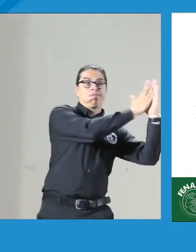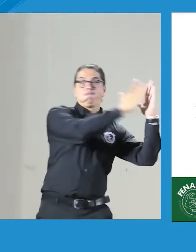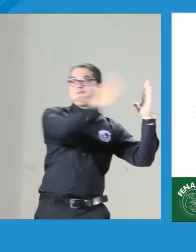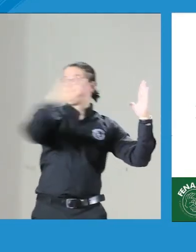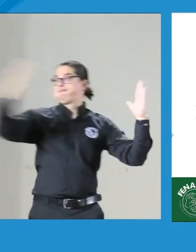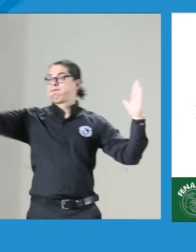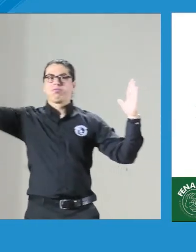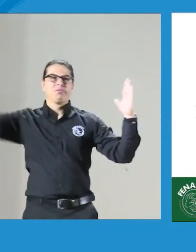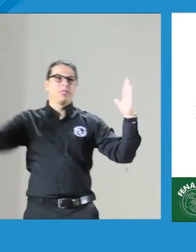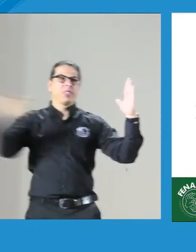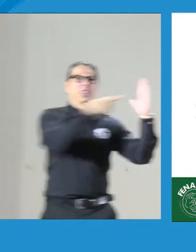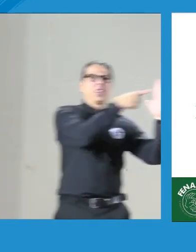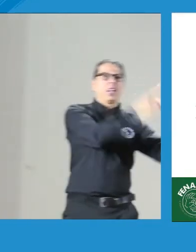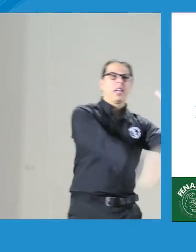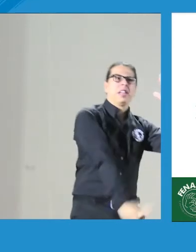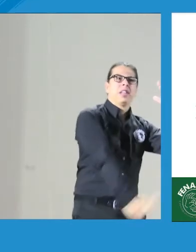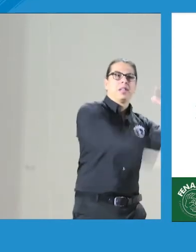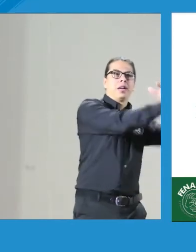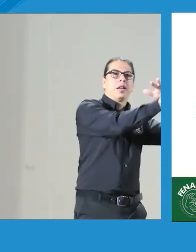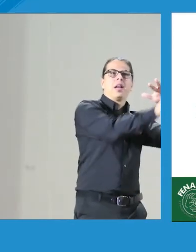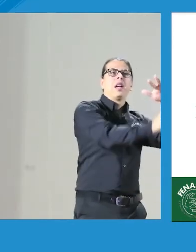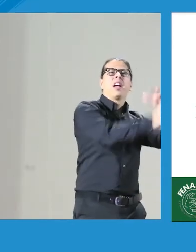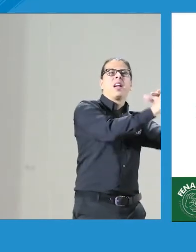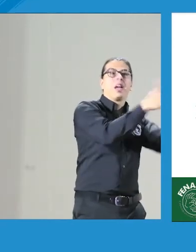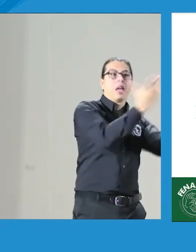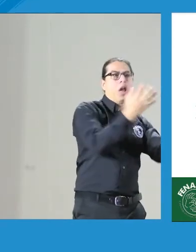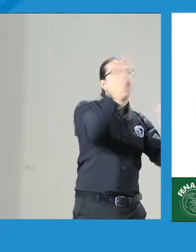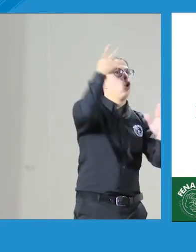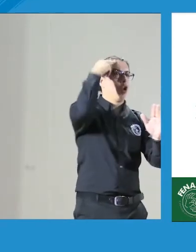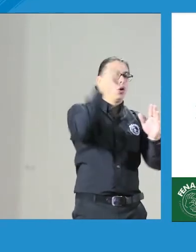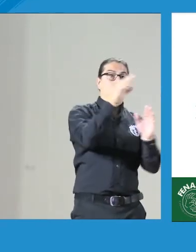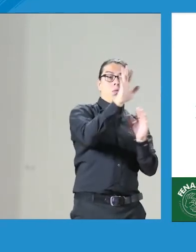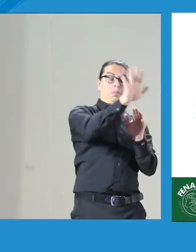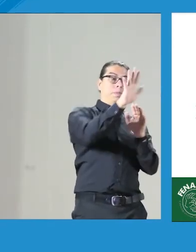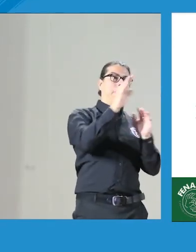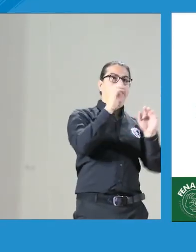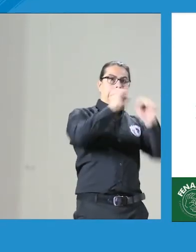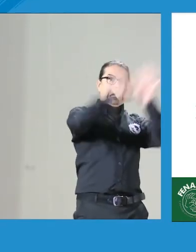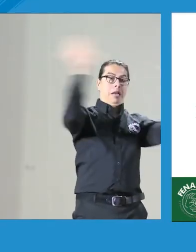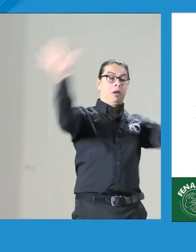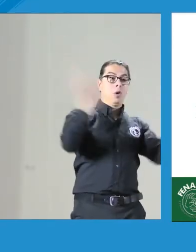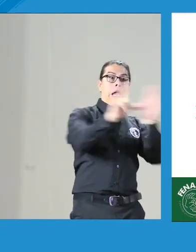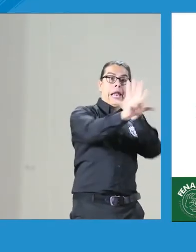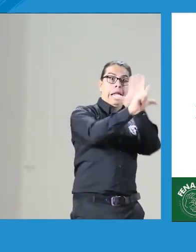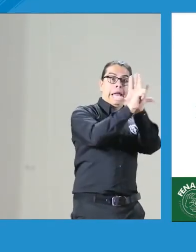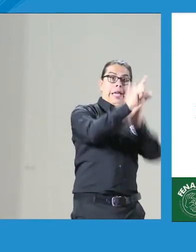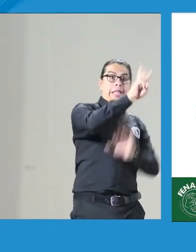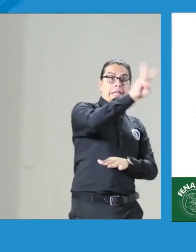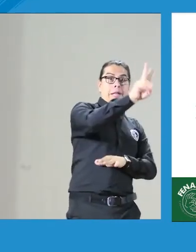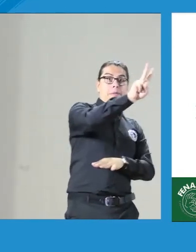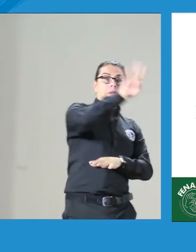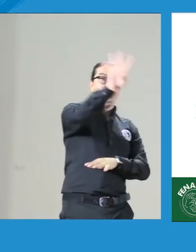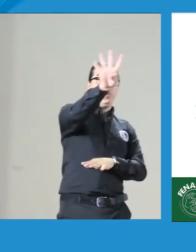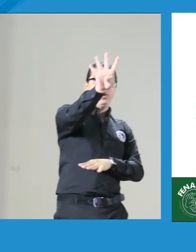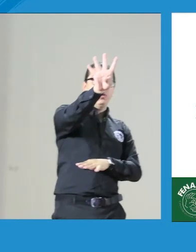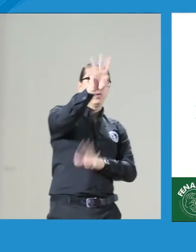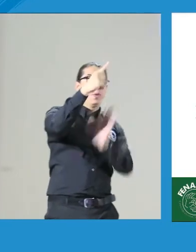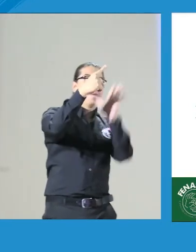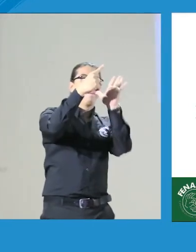entonces aquí tenemos una línea de tiempo y pues obviamente hay que tener claridad que la ley